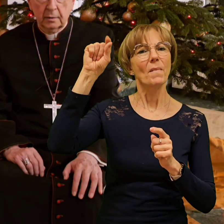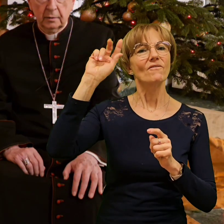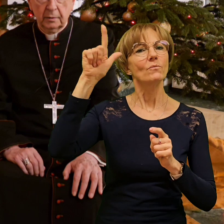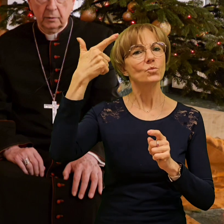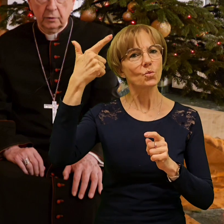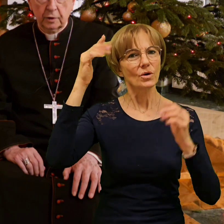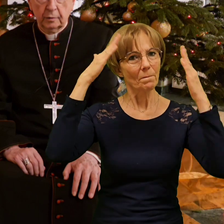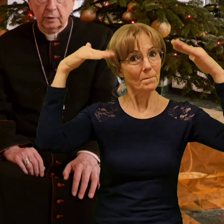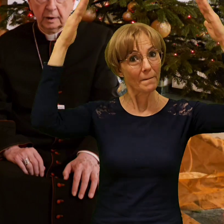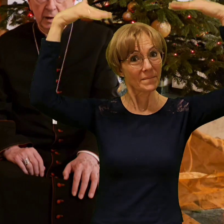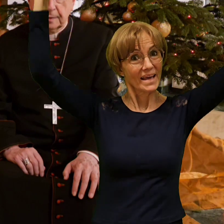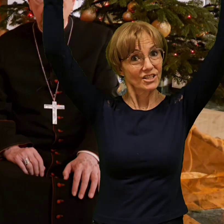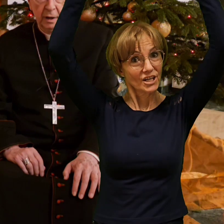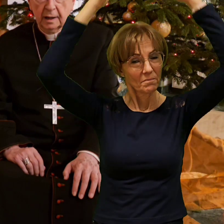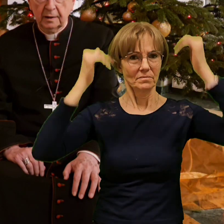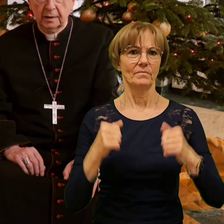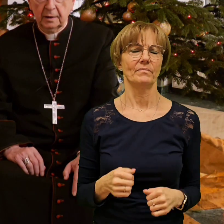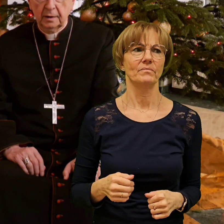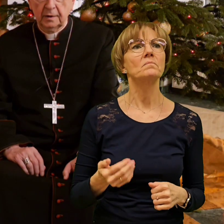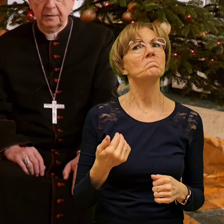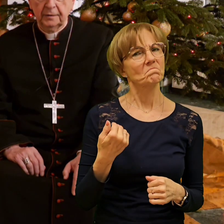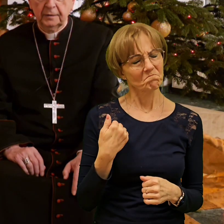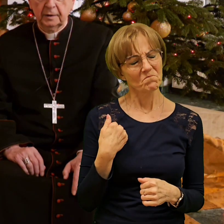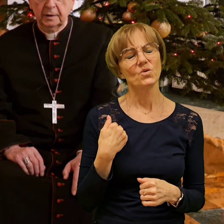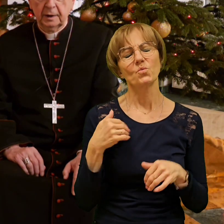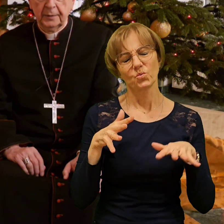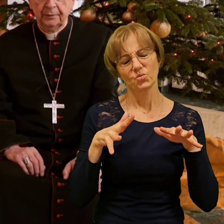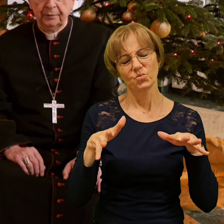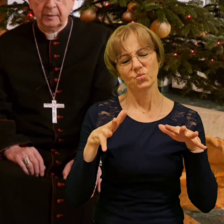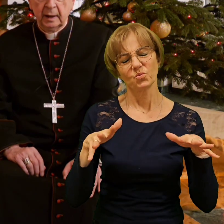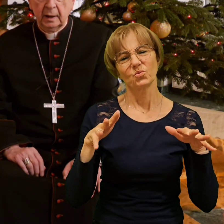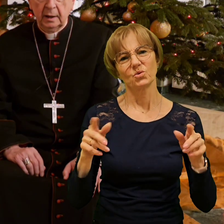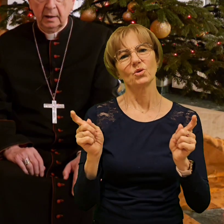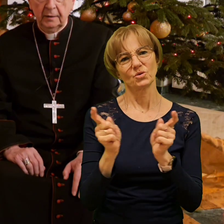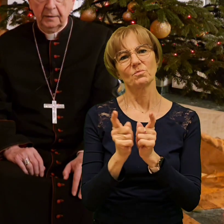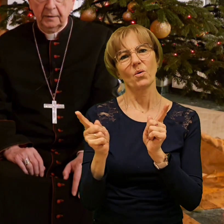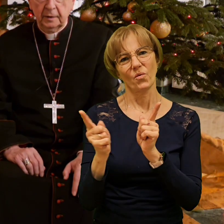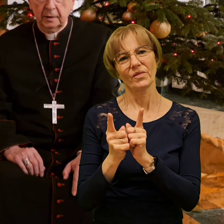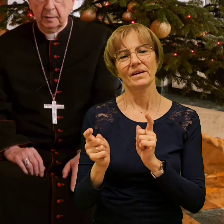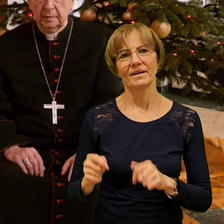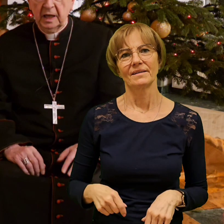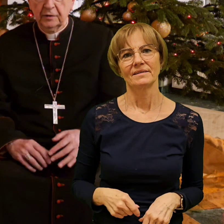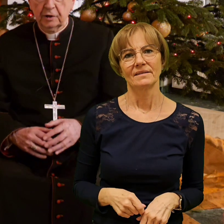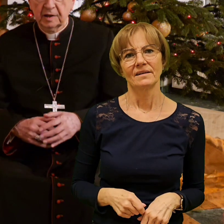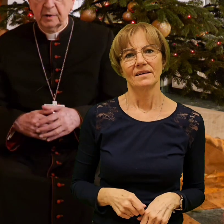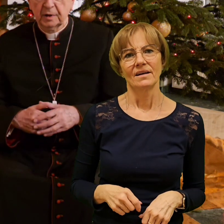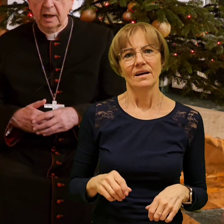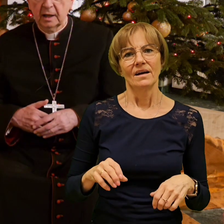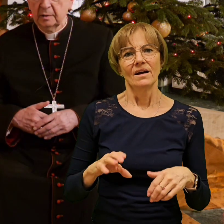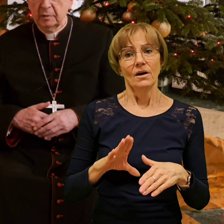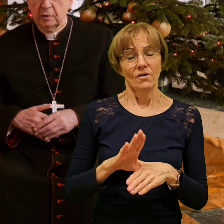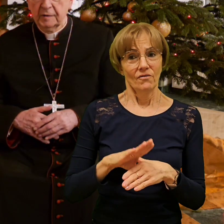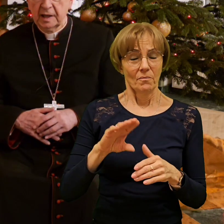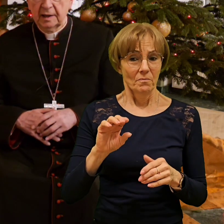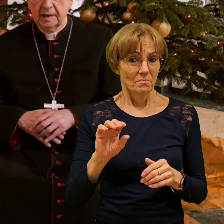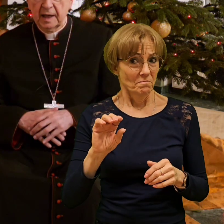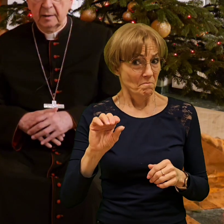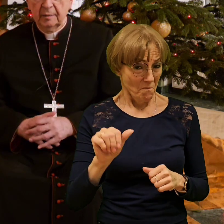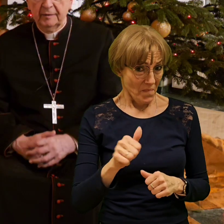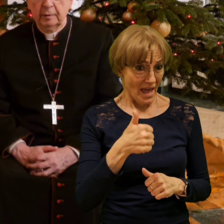Dużo było tych spotkań i pierwsze spotkanie nie było w stanie z Janem Pawelem